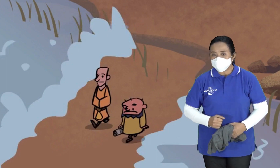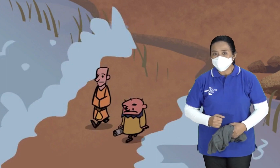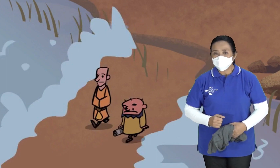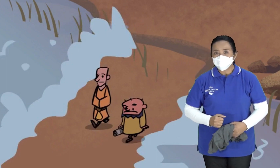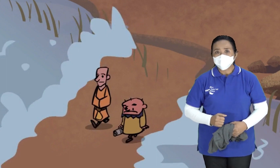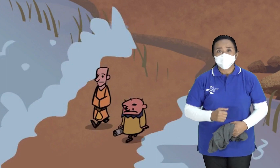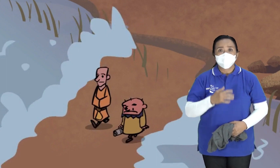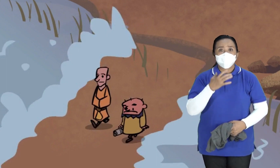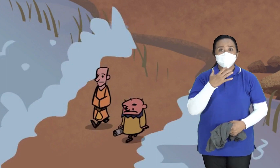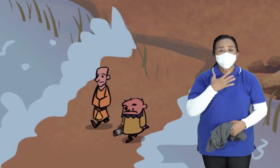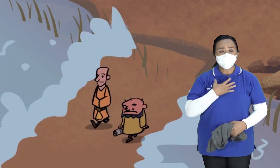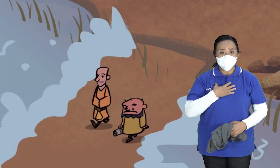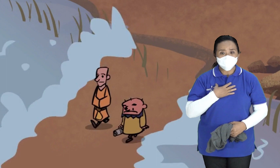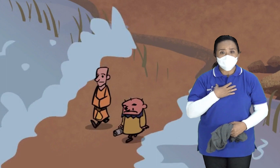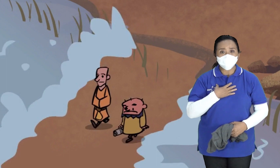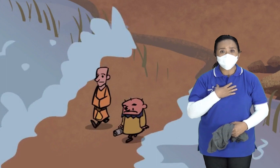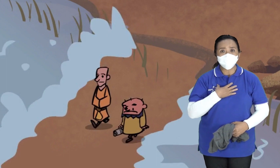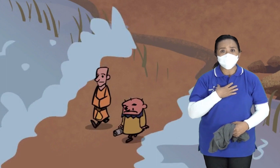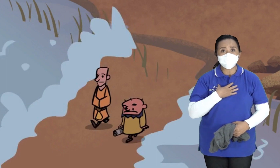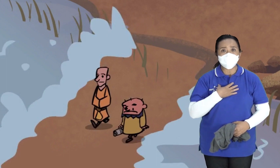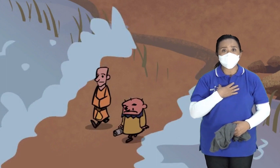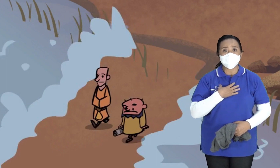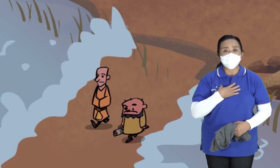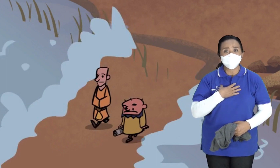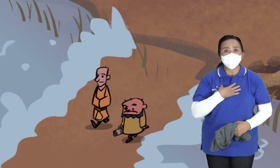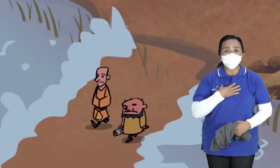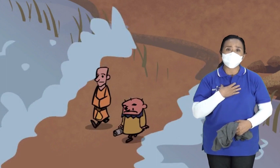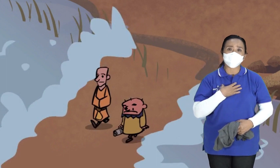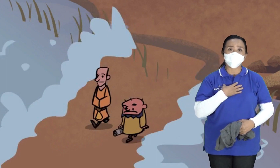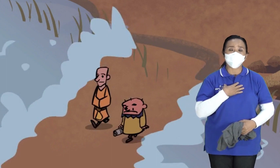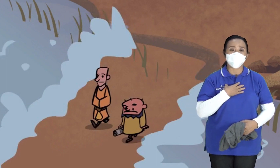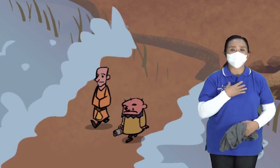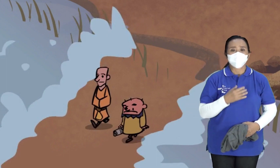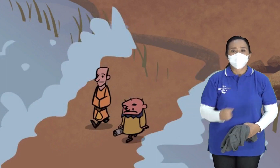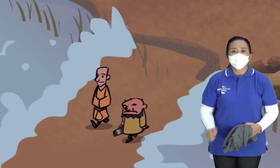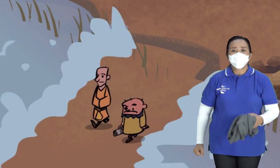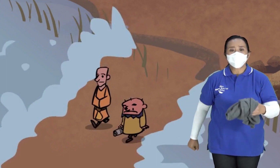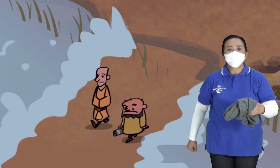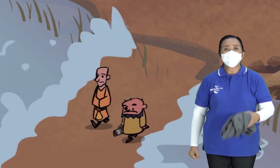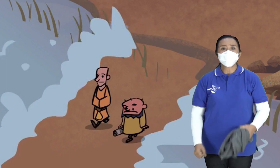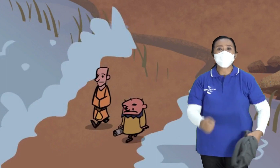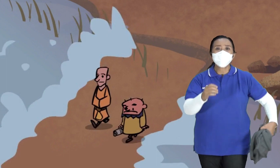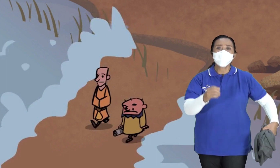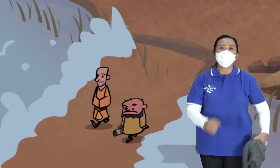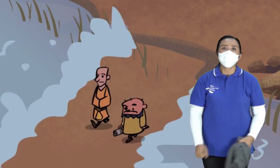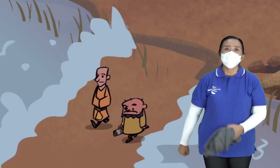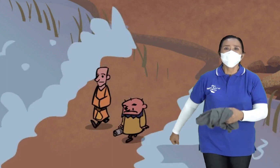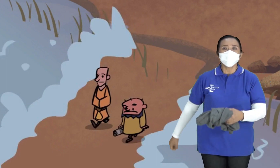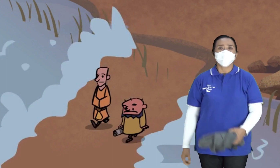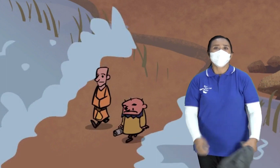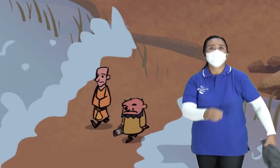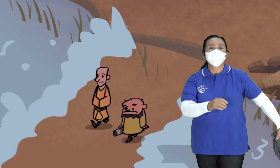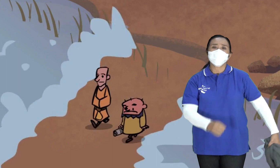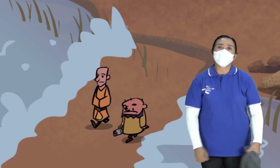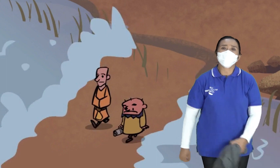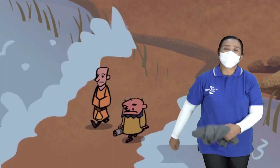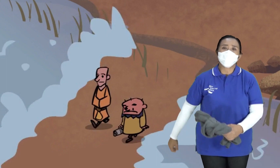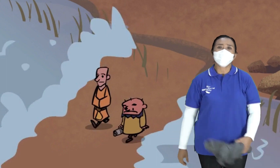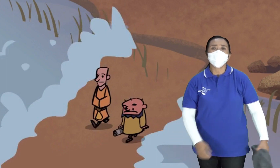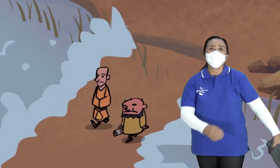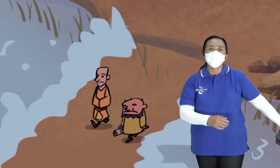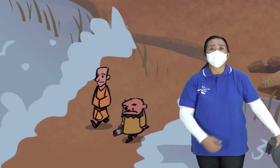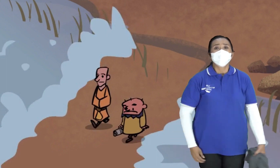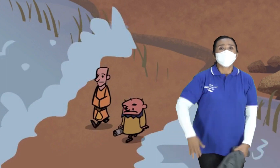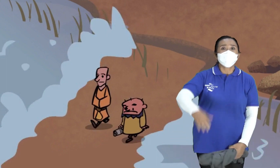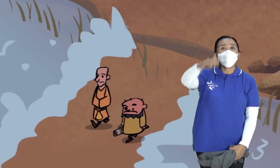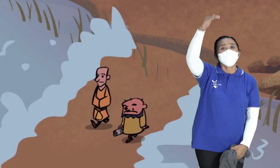nyebrang Elisa sangat takjub Luar biasa dengan Musizat itu Kemudian mereka berjalan Melewati tanah